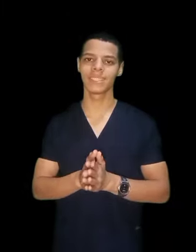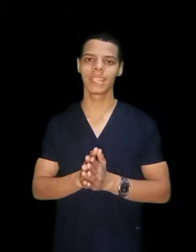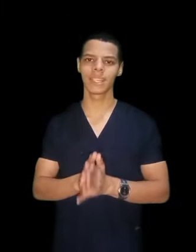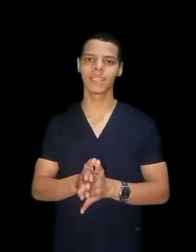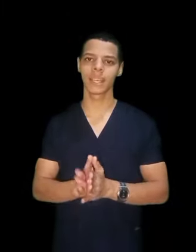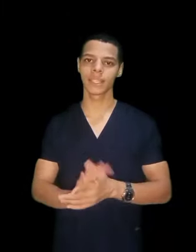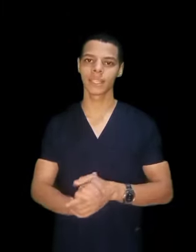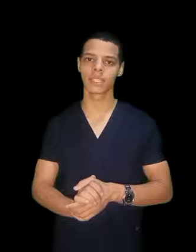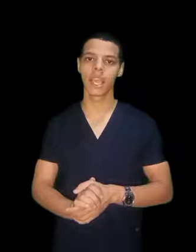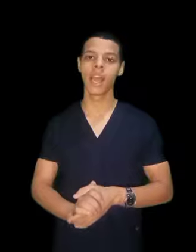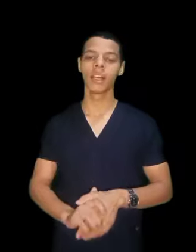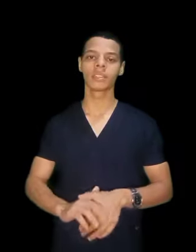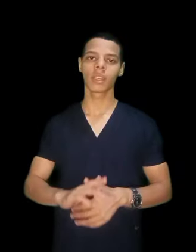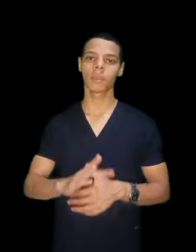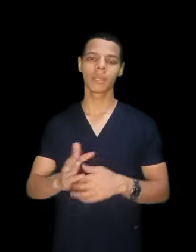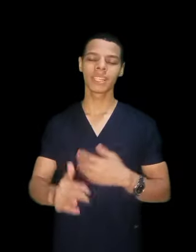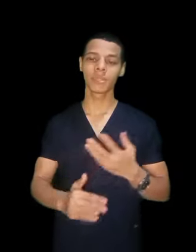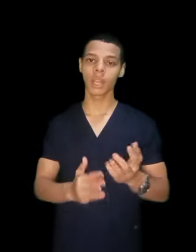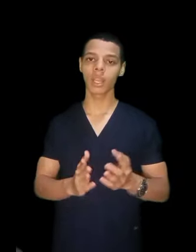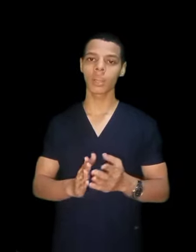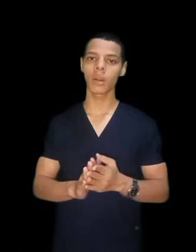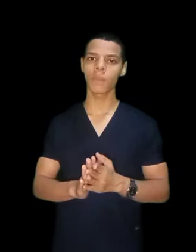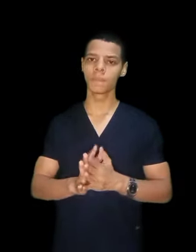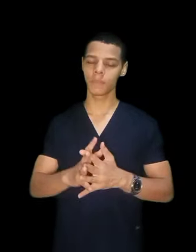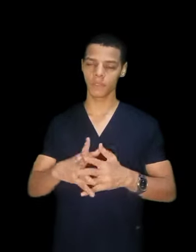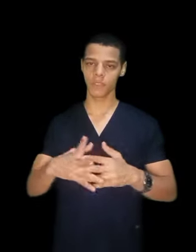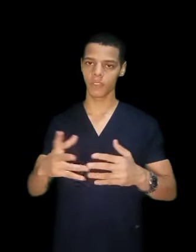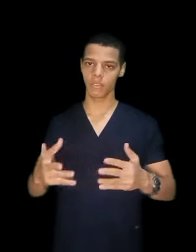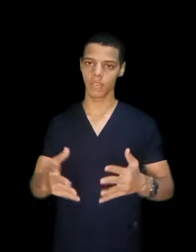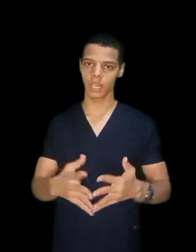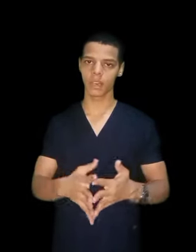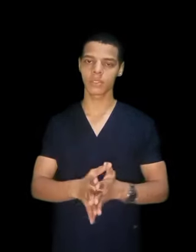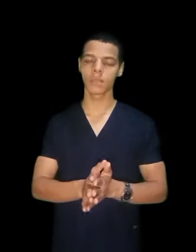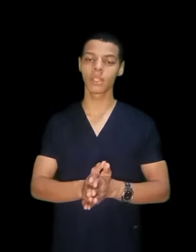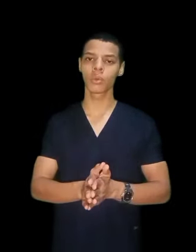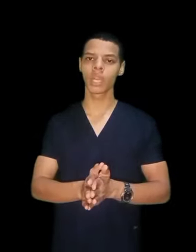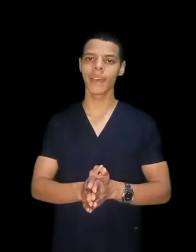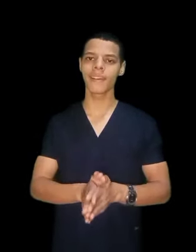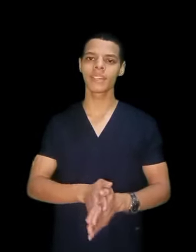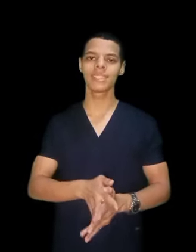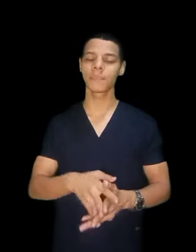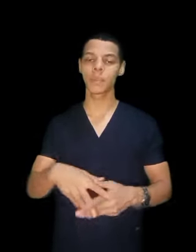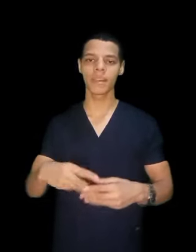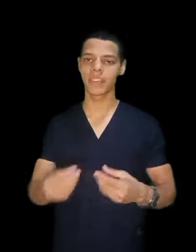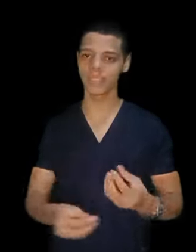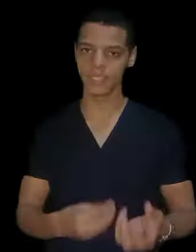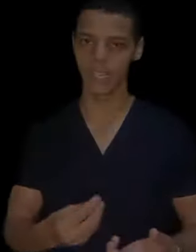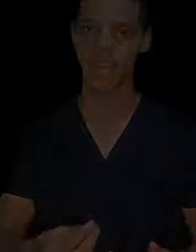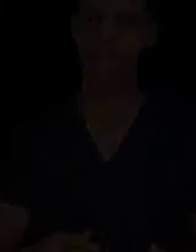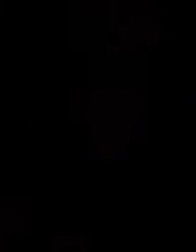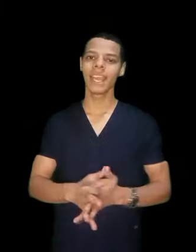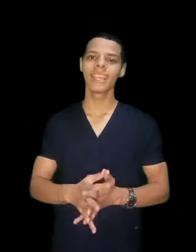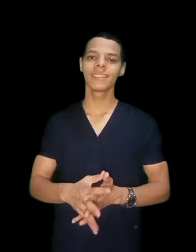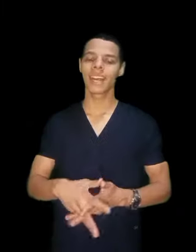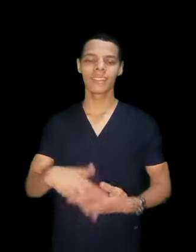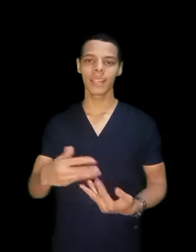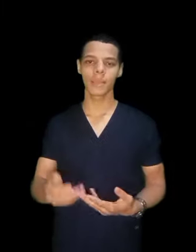جدا جدا جدا طيب بالنسبة لالقاب في الاقصام دي كلها فانت بتبقى فاني لكن عندك